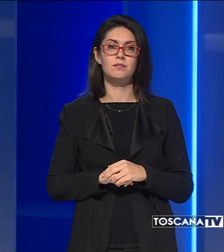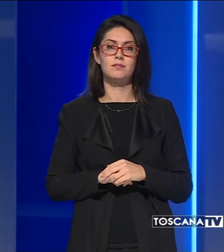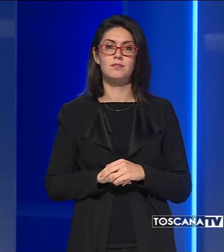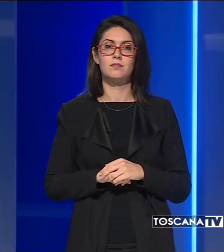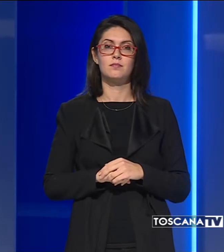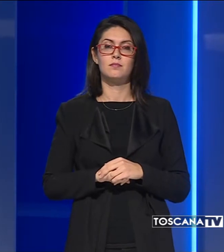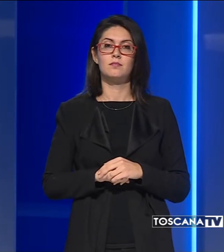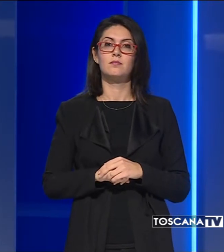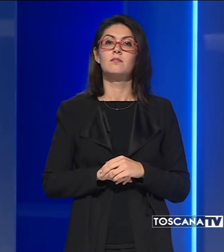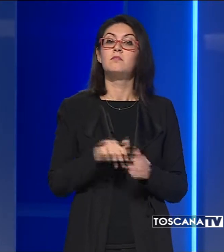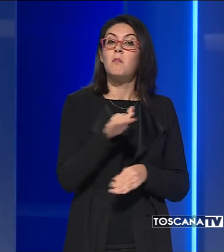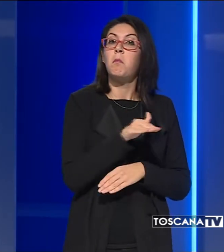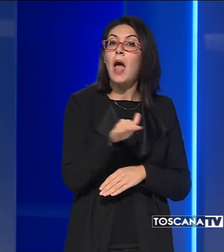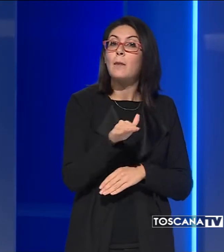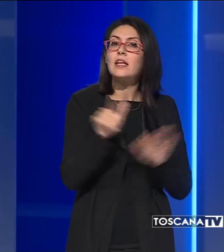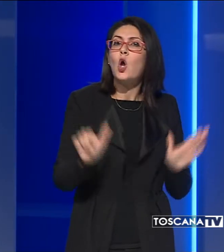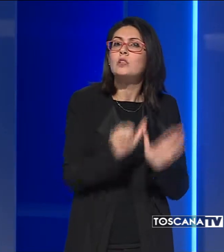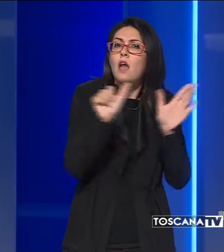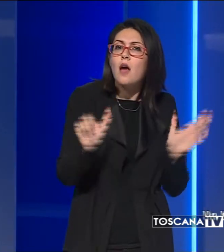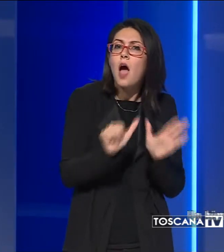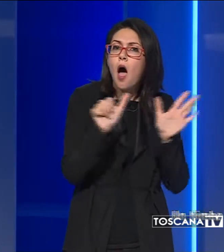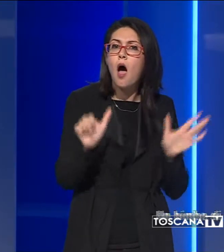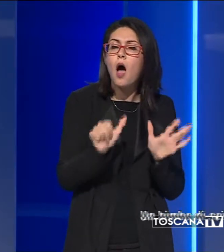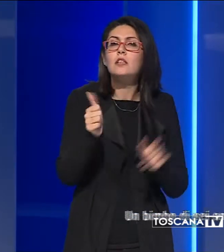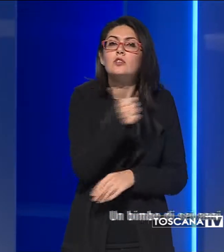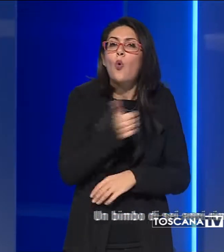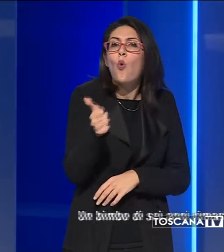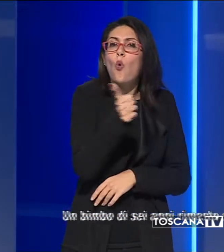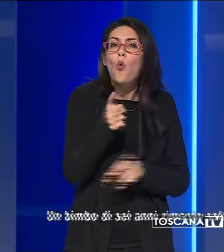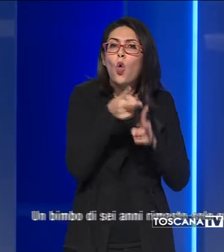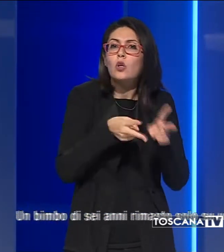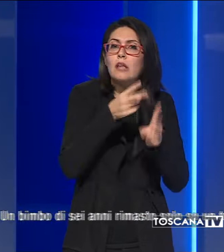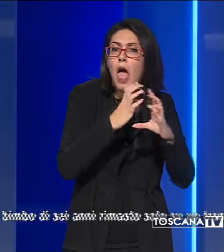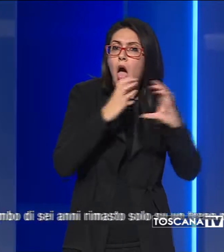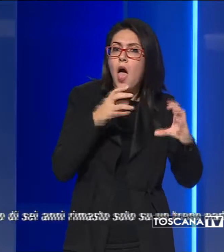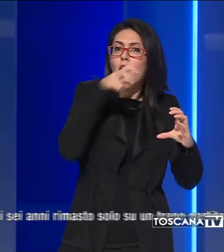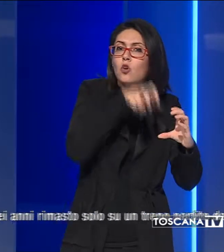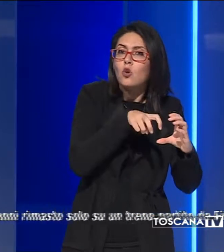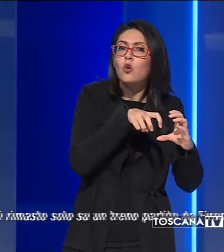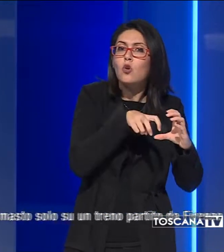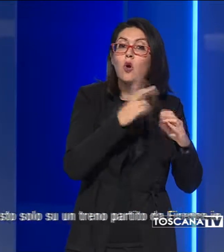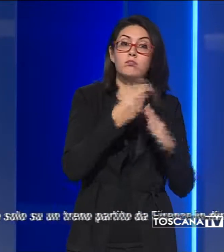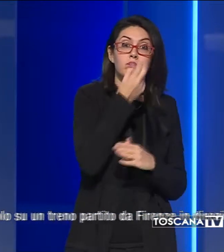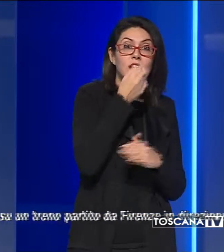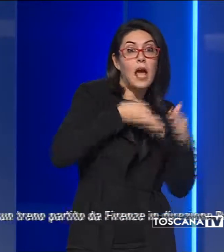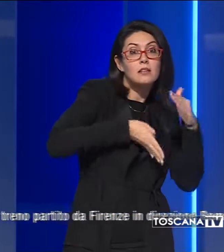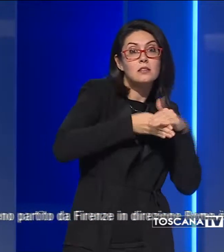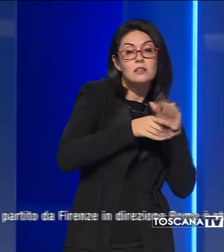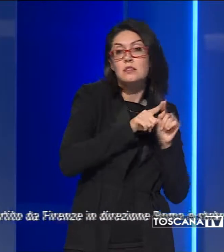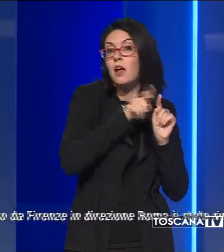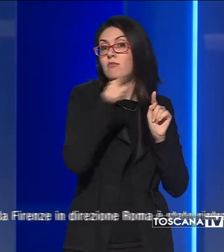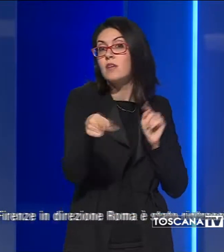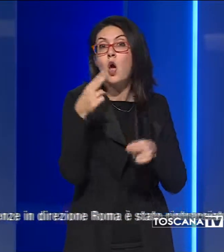Un bimbo di 6 anni è rimasto solo su un treno partito da Firenze in direzione